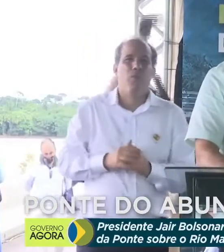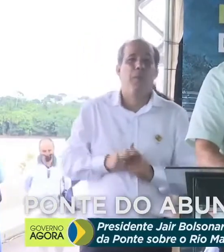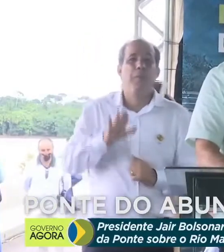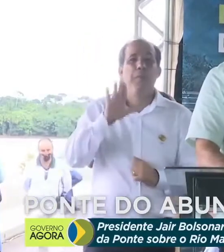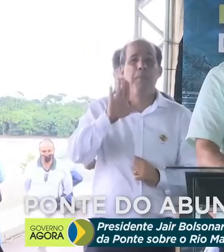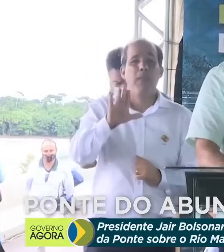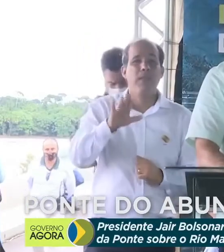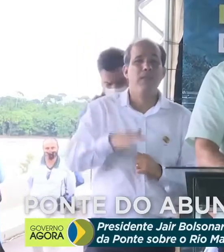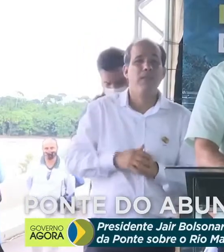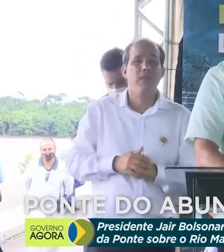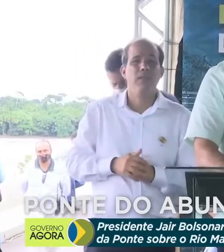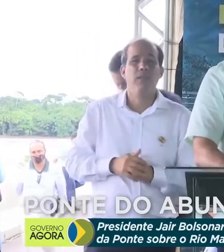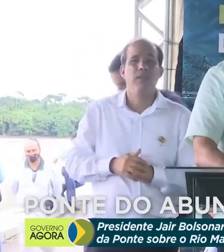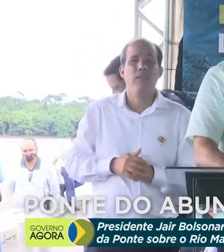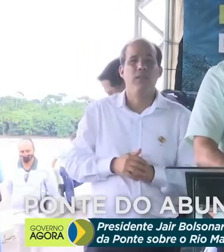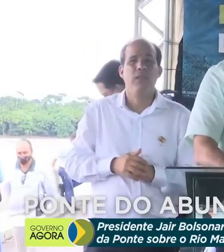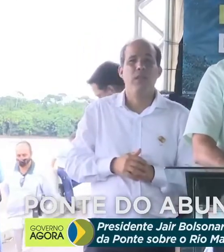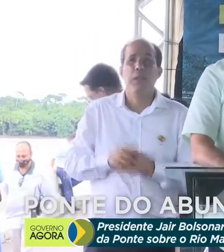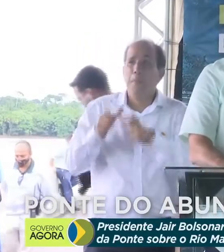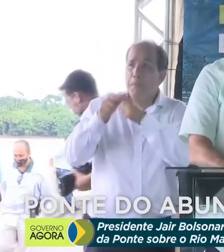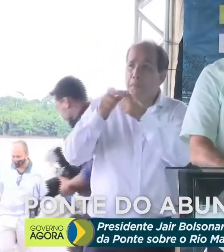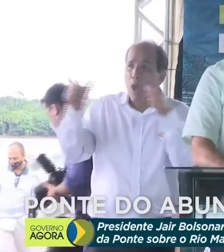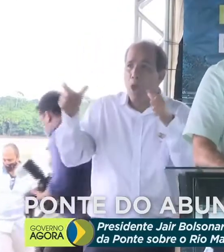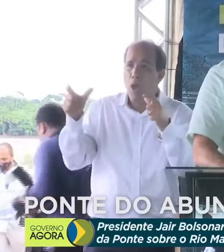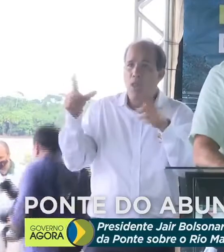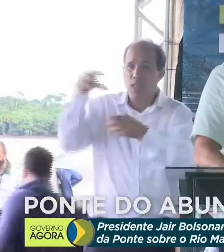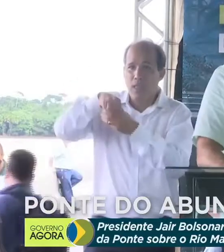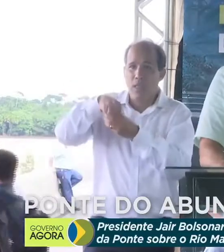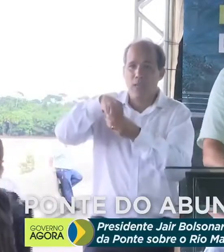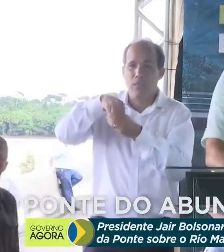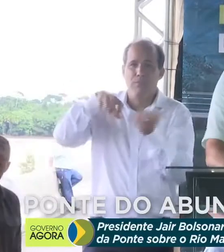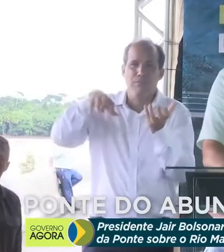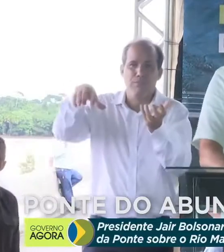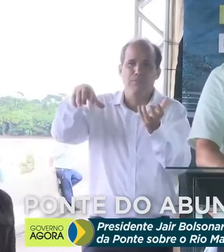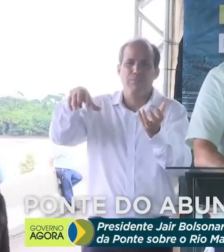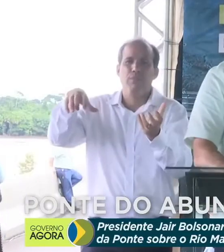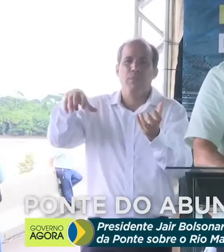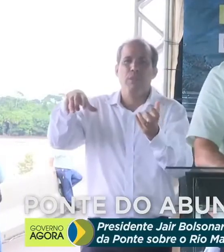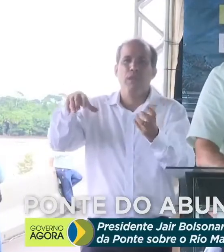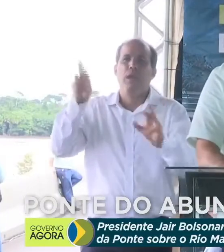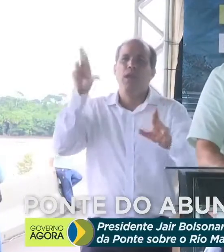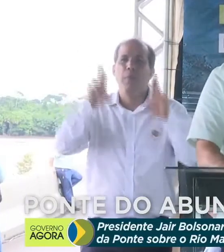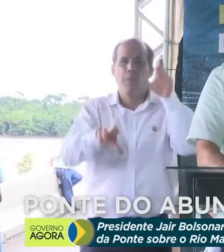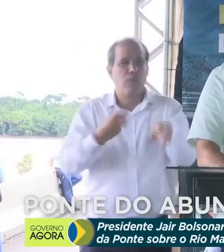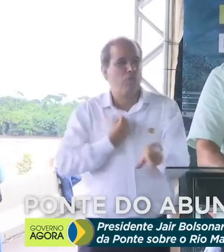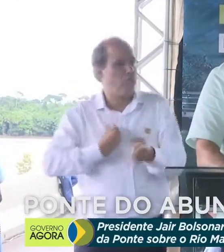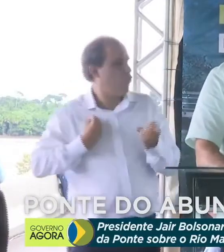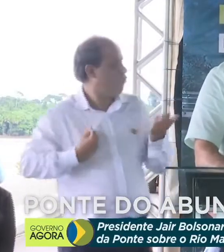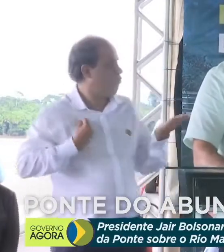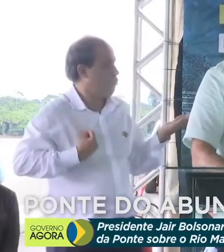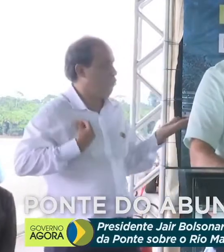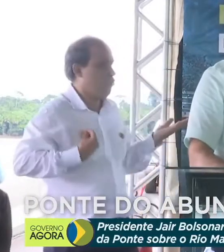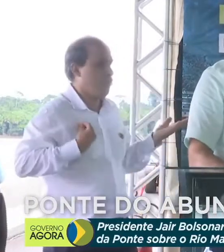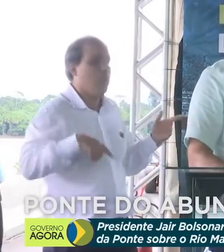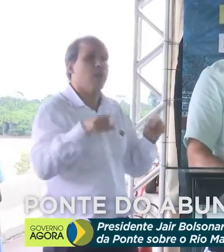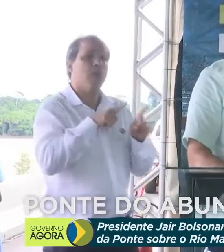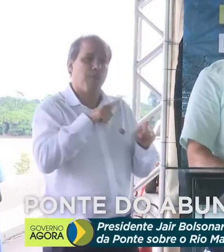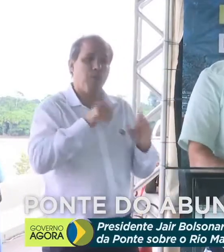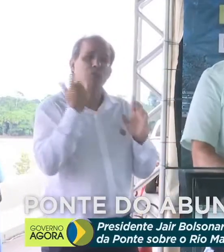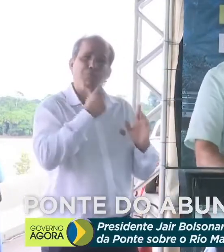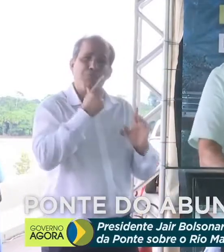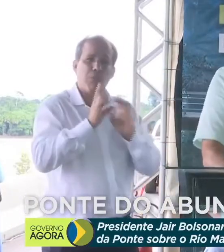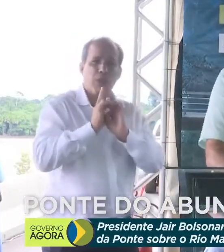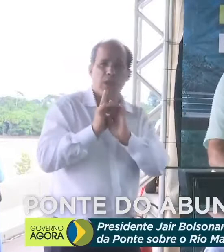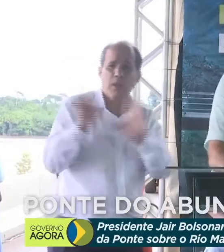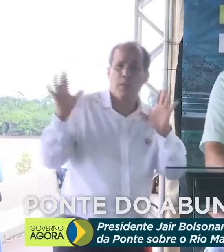Mas temos aí a maior parte do Parlamento, muito representando aqui. Tive a liberdade